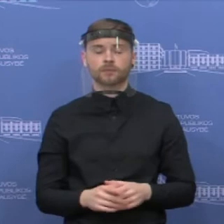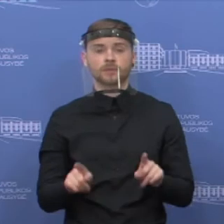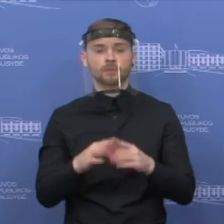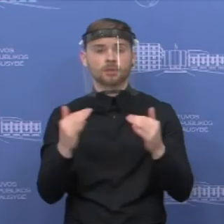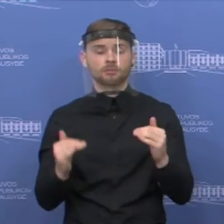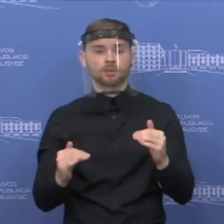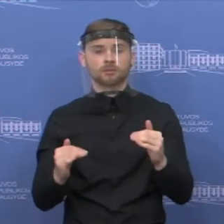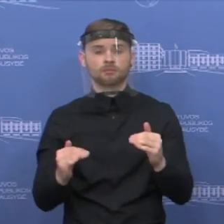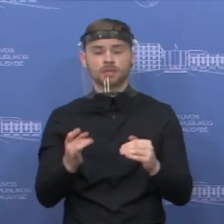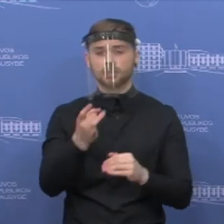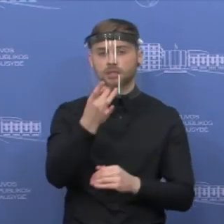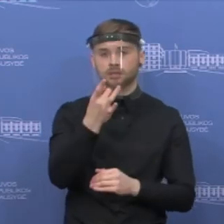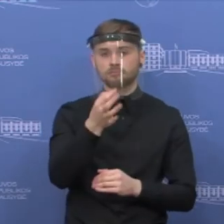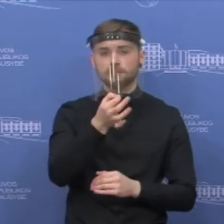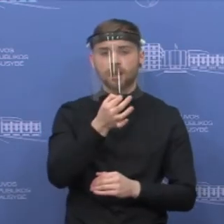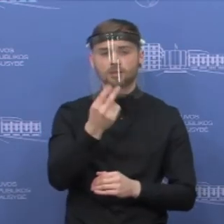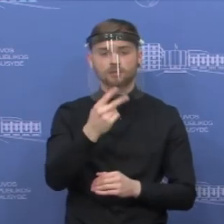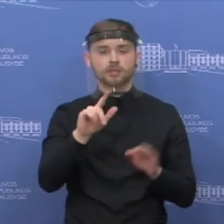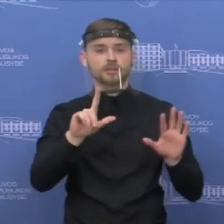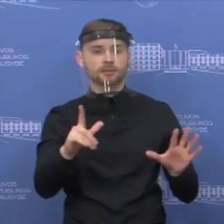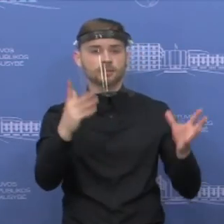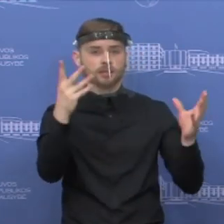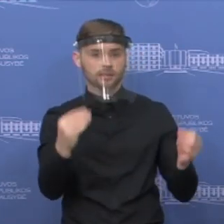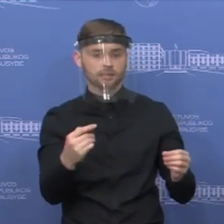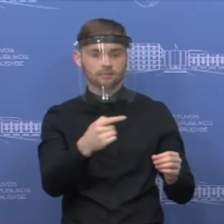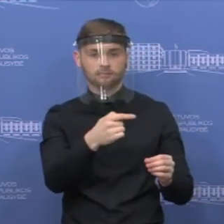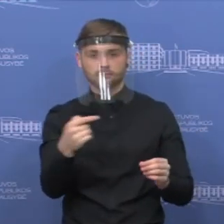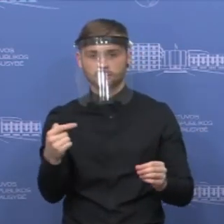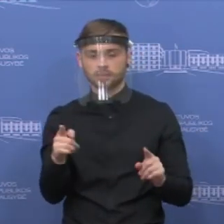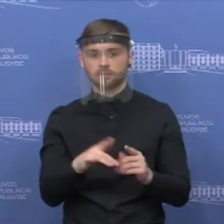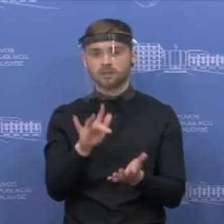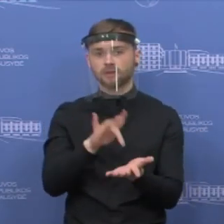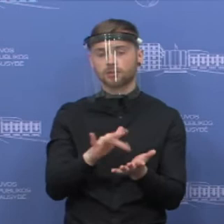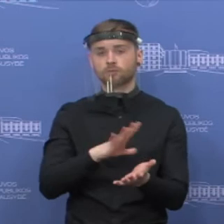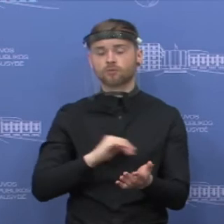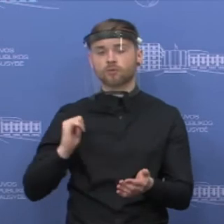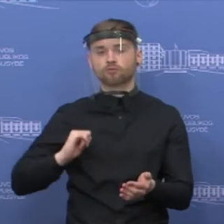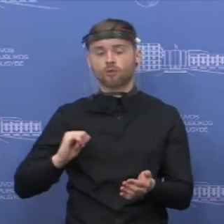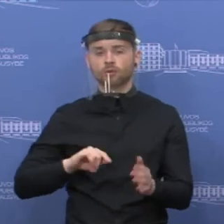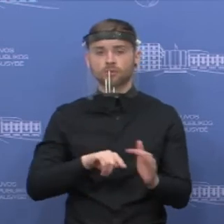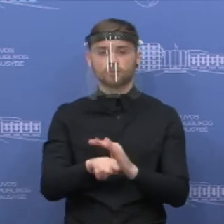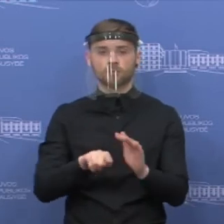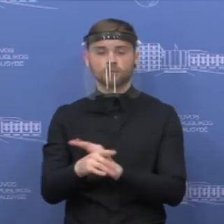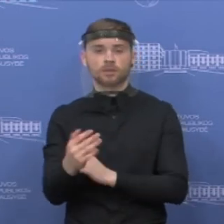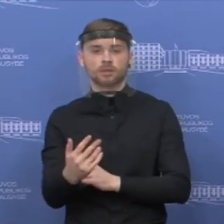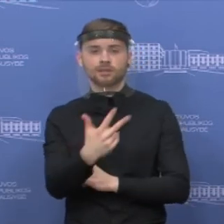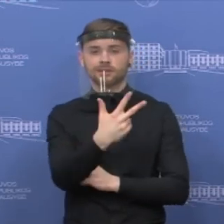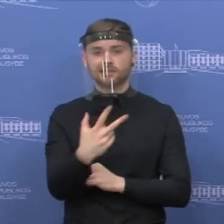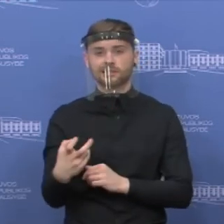balandžių 27 dienos, vidutiniškai per dieną išvykdavo 350